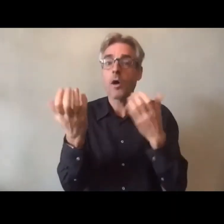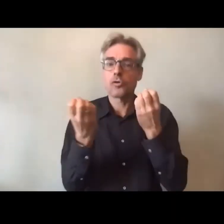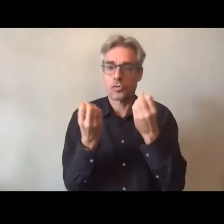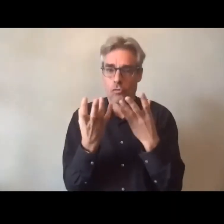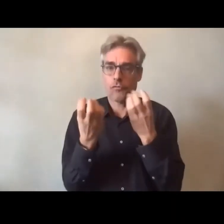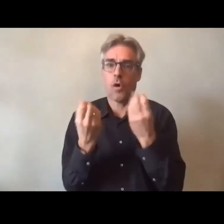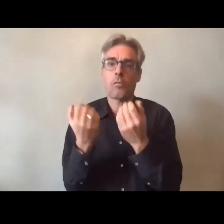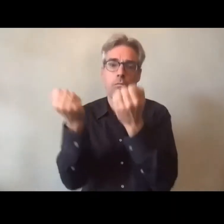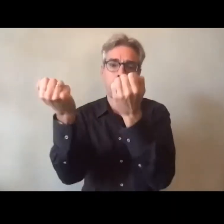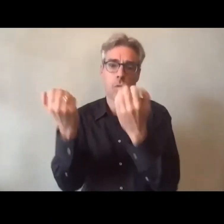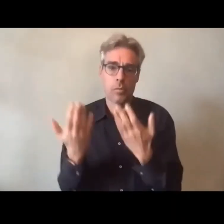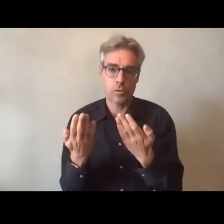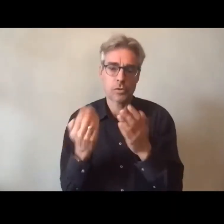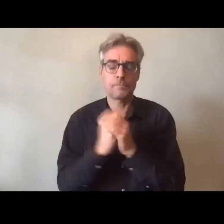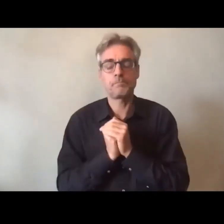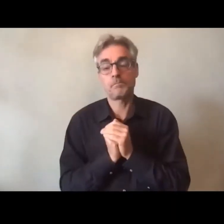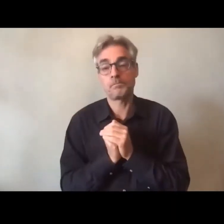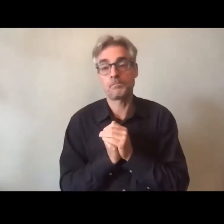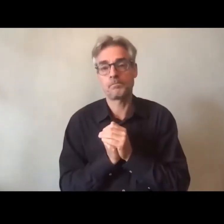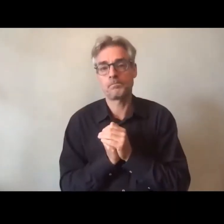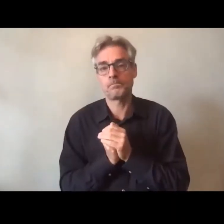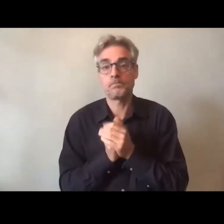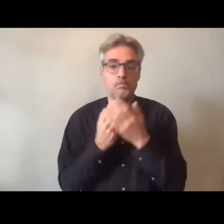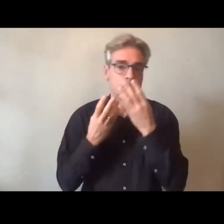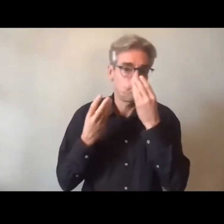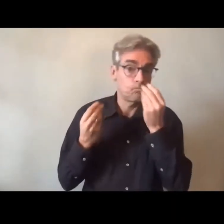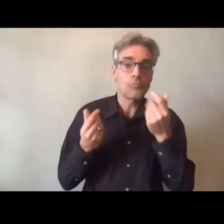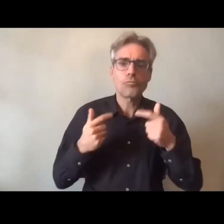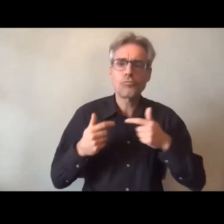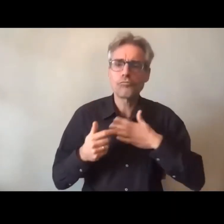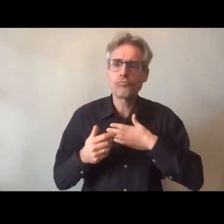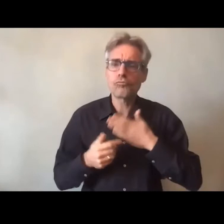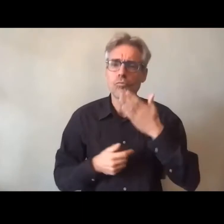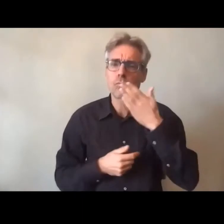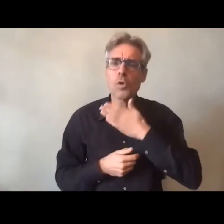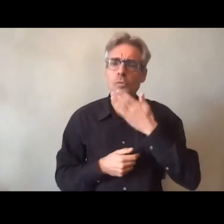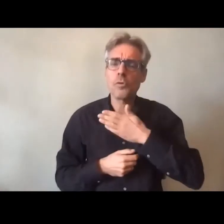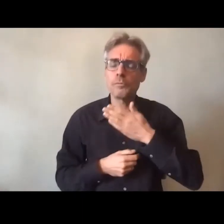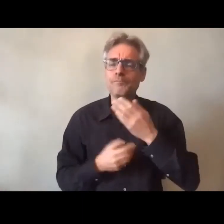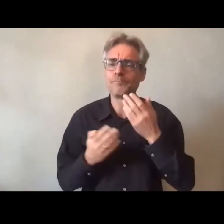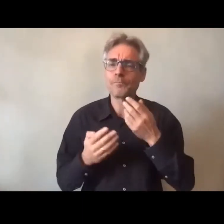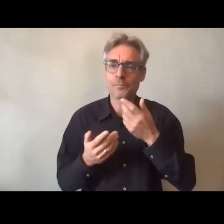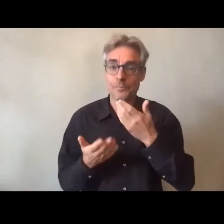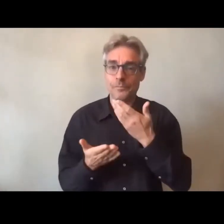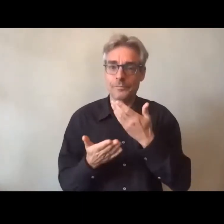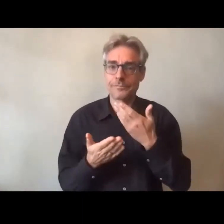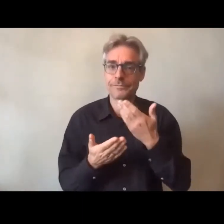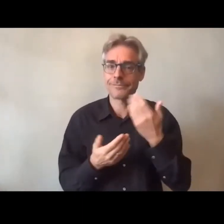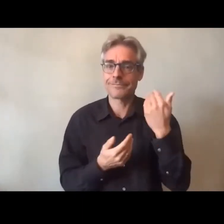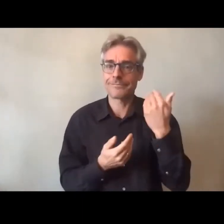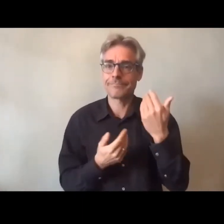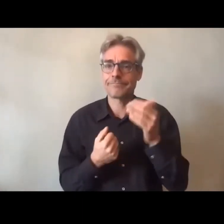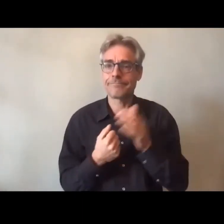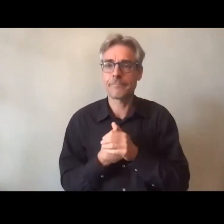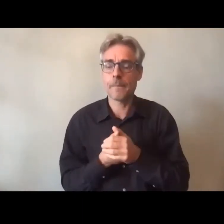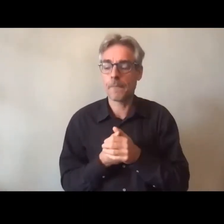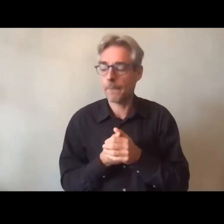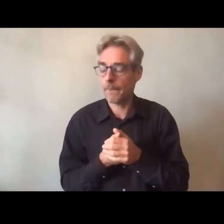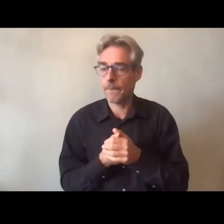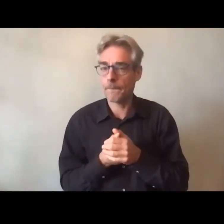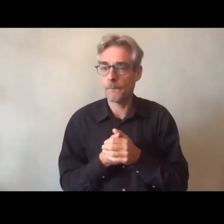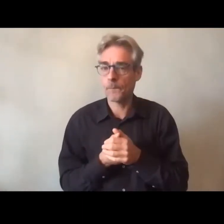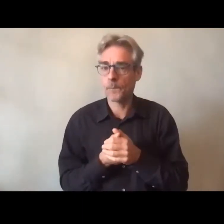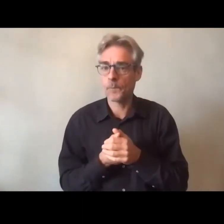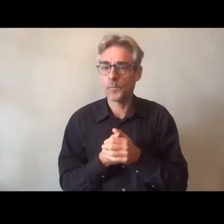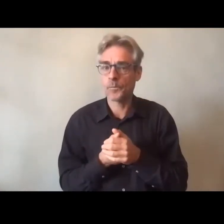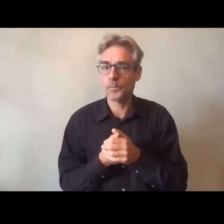et on peut s'en féliciter un petit peu parce que comme le disait encore notre directeur général